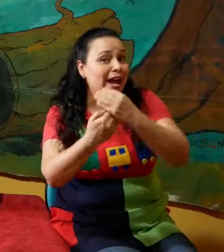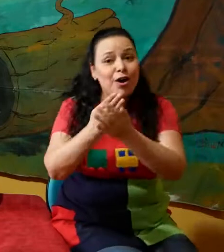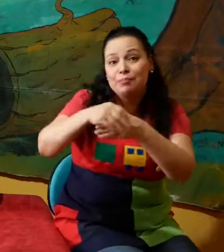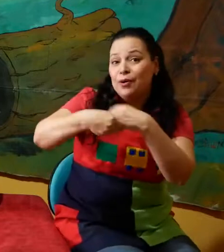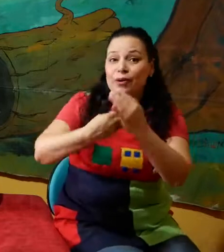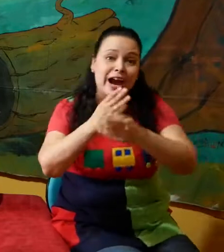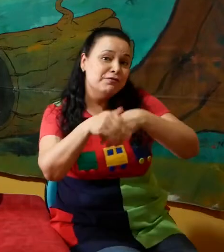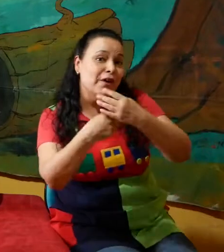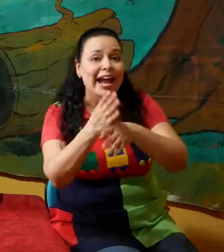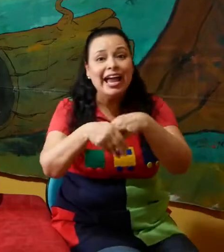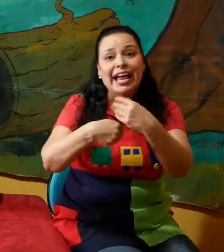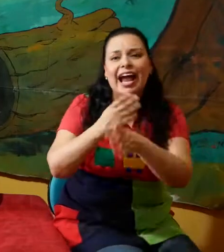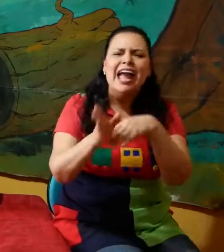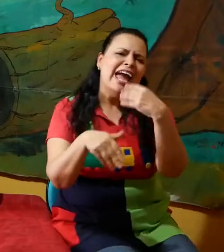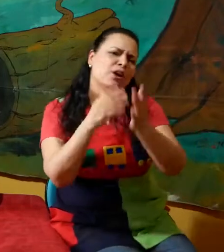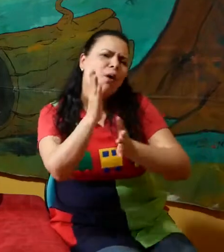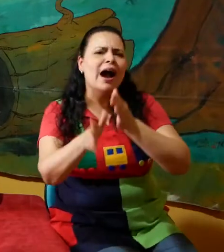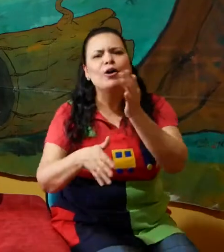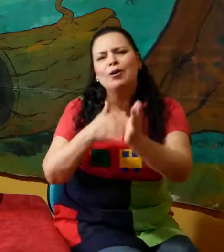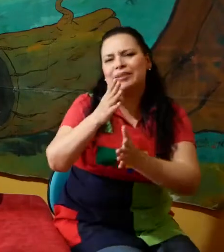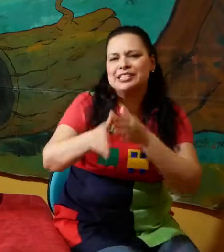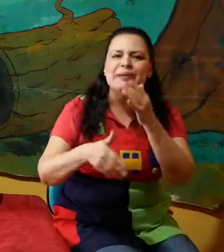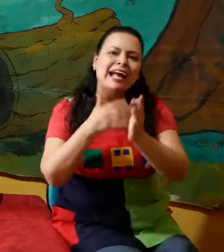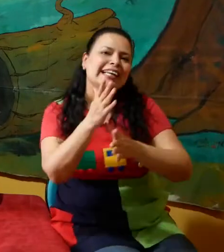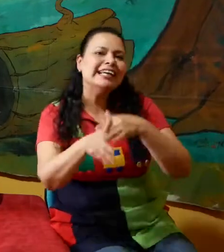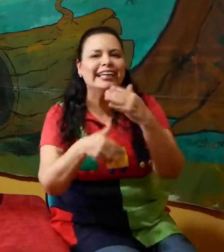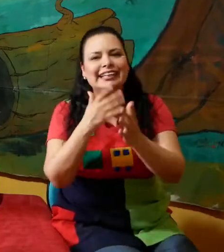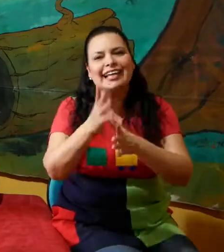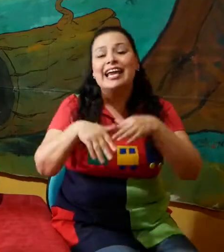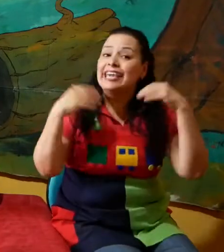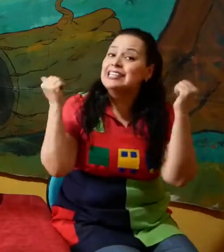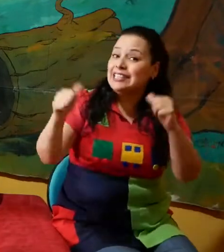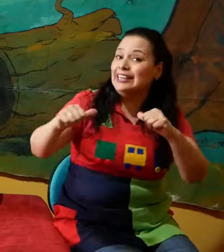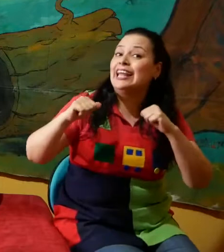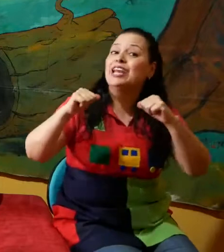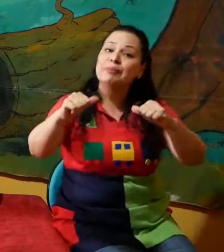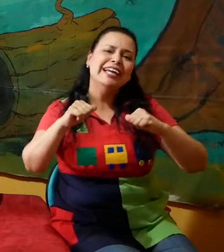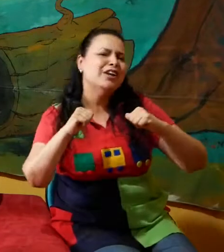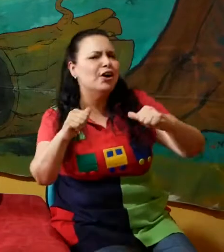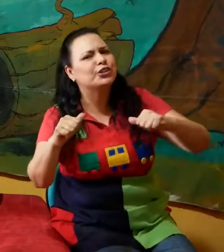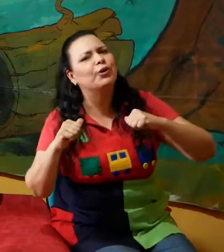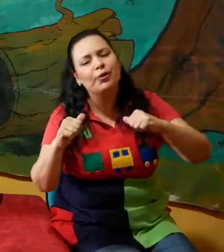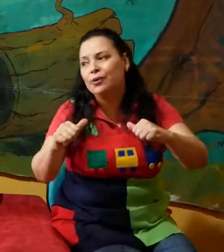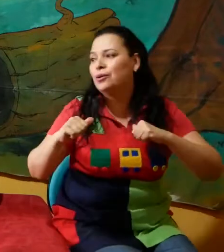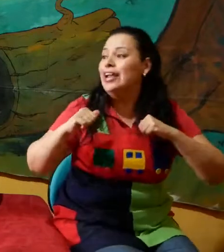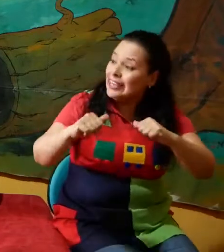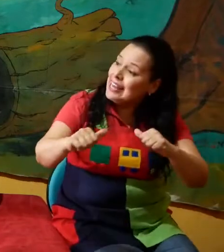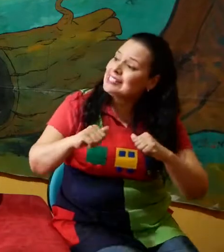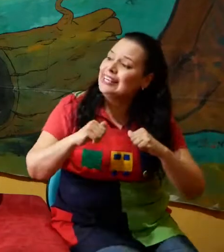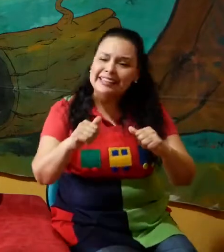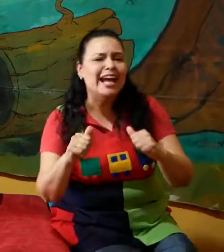Luego por afuera Encuadro mis manitas Y así termino yo